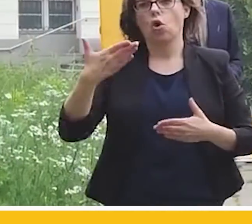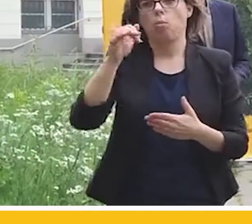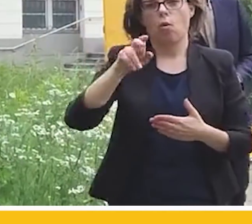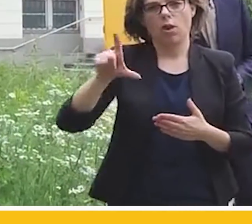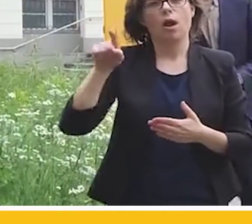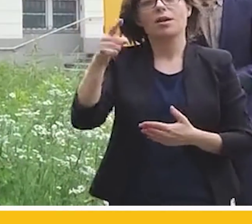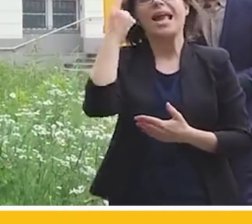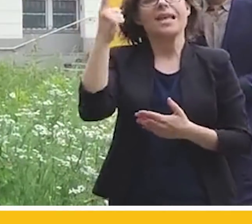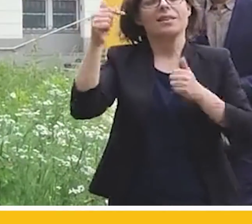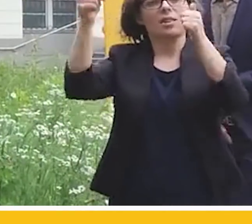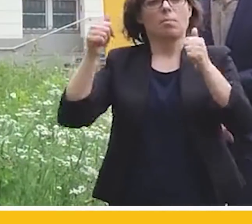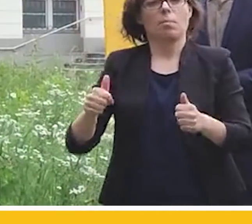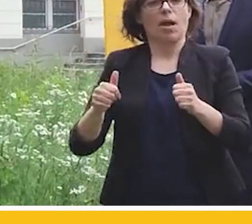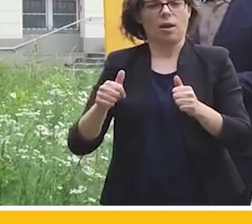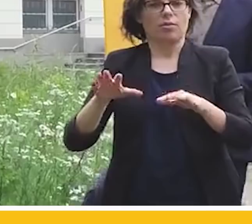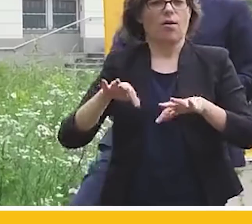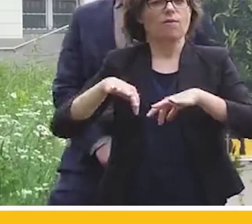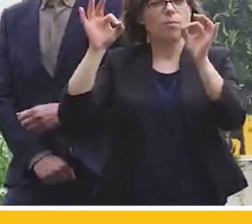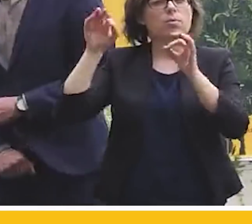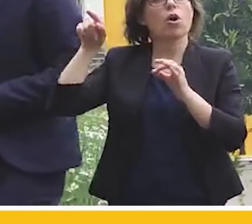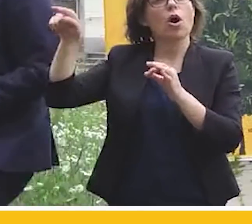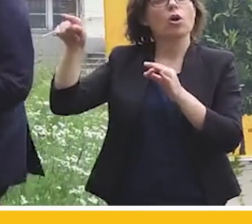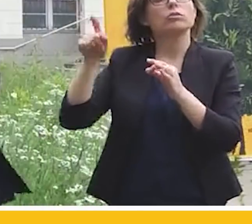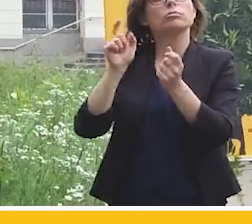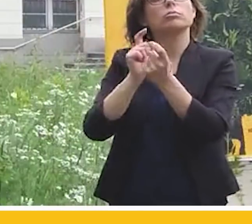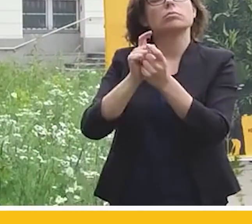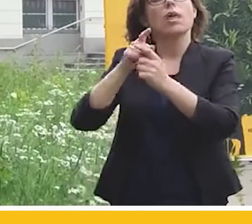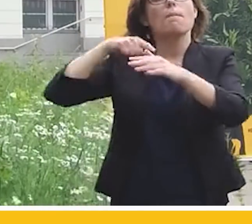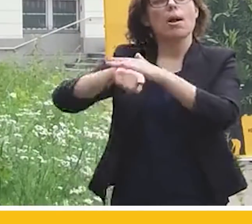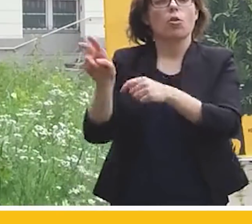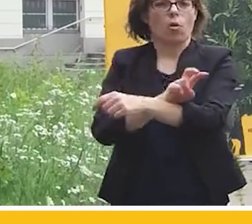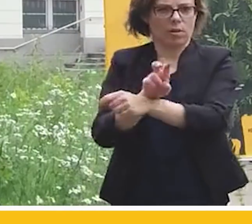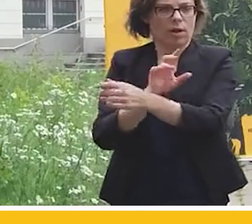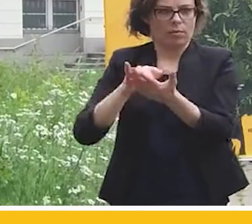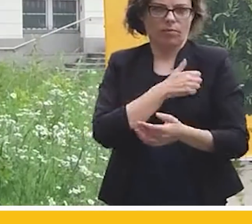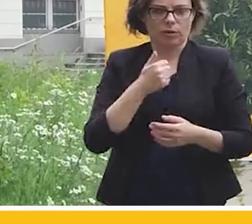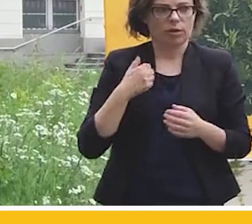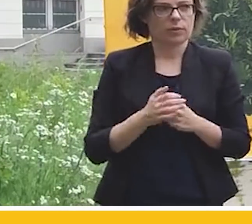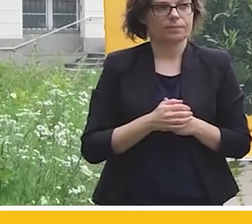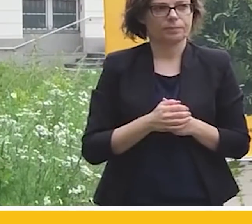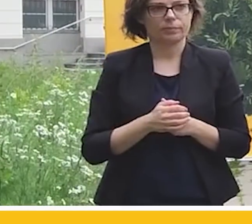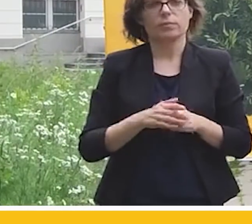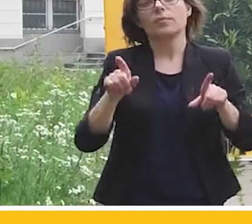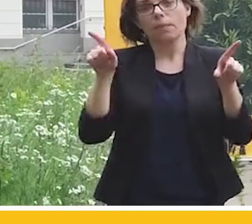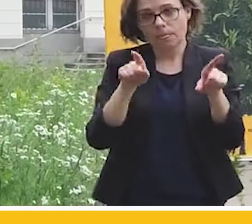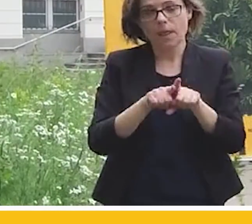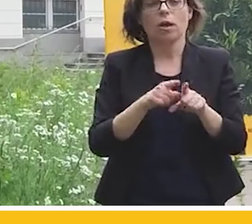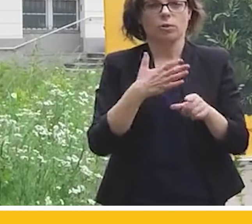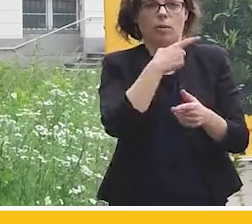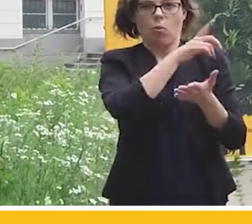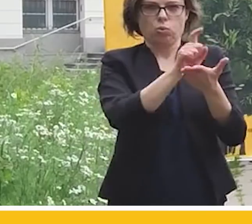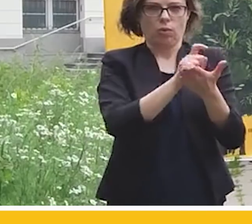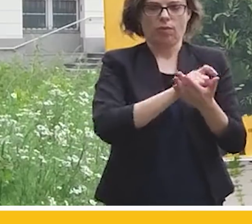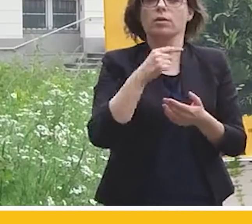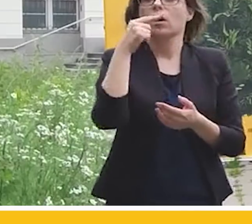billboardzie wyborczym, który zrobiliśmy przy Mecze Politechnika w Warszawie. Mamy je również w takiej wersji. To